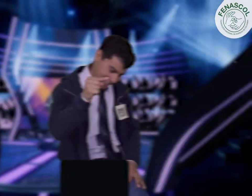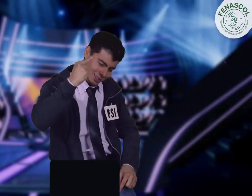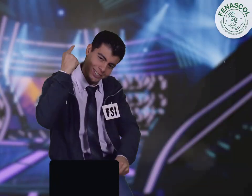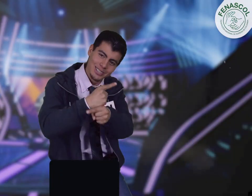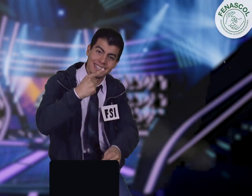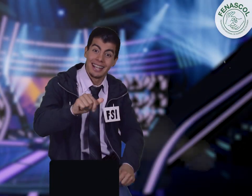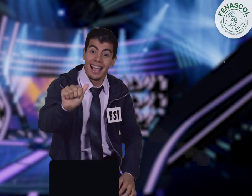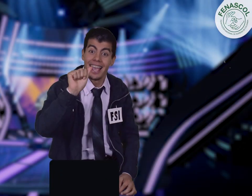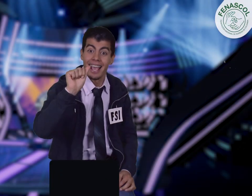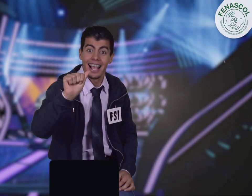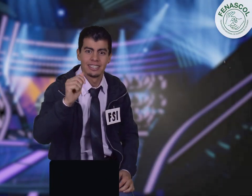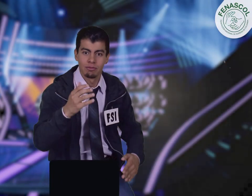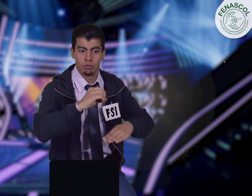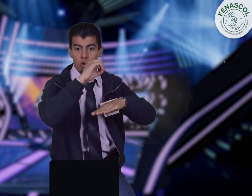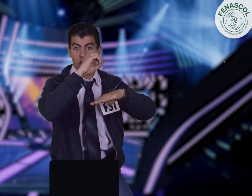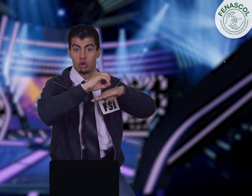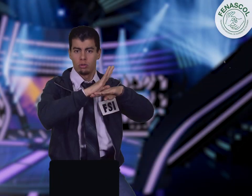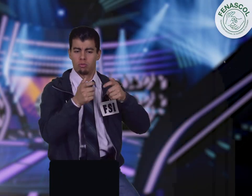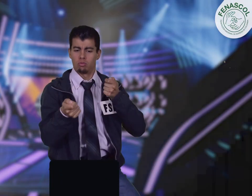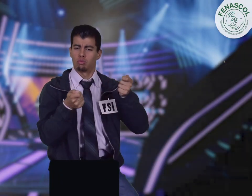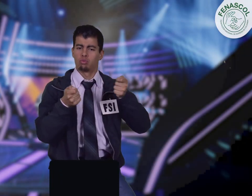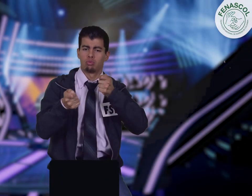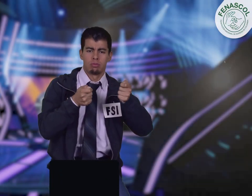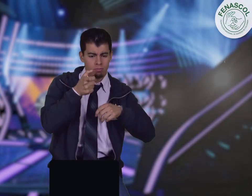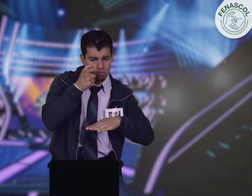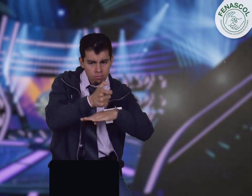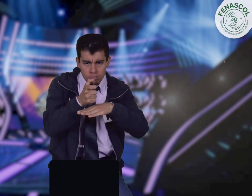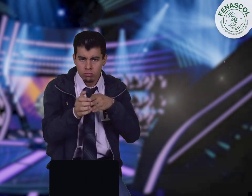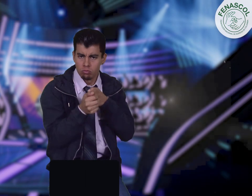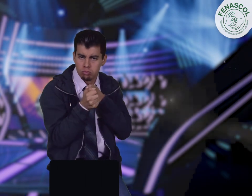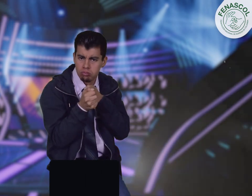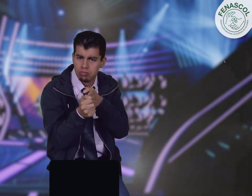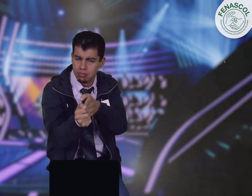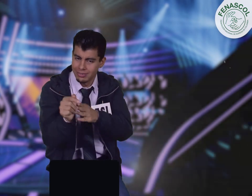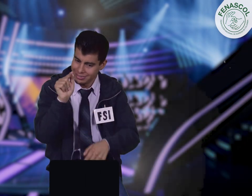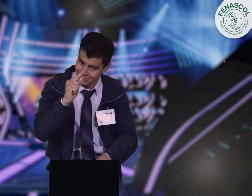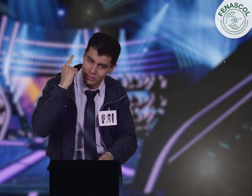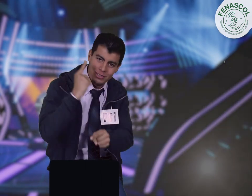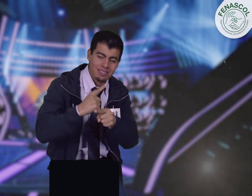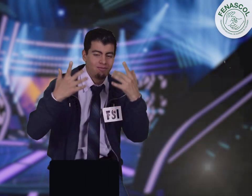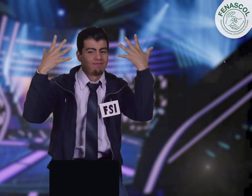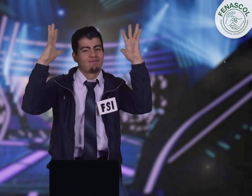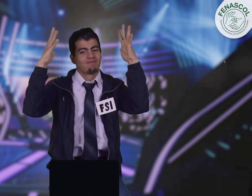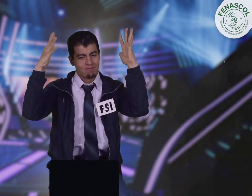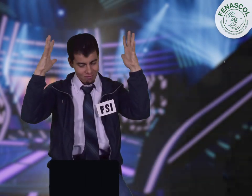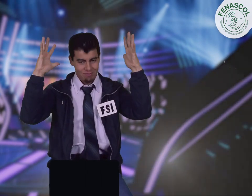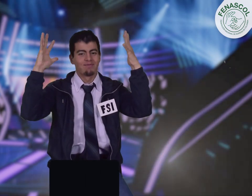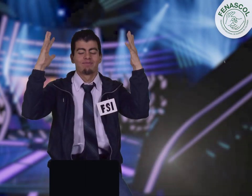Correcto, es la A. Tienen como función vigilar y orientar las organizaciones. Correcto,